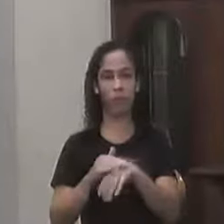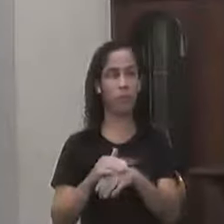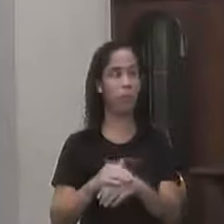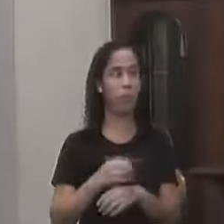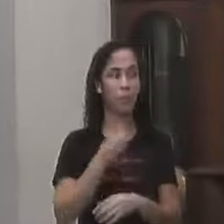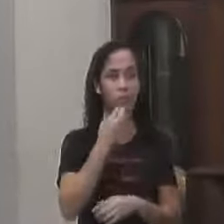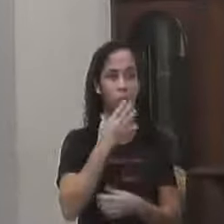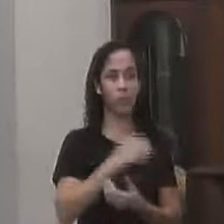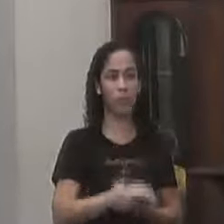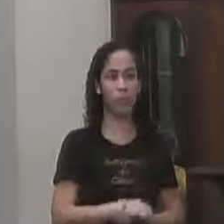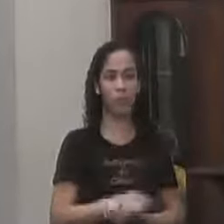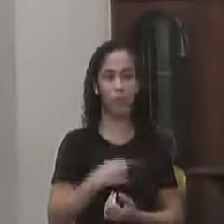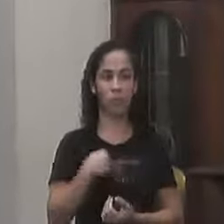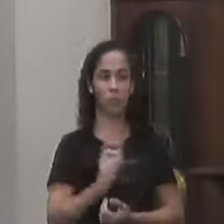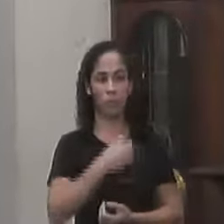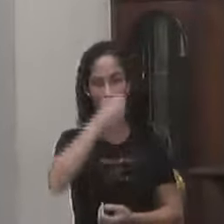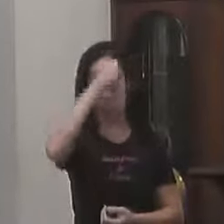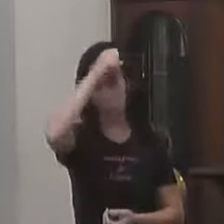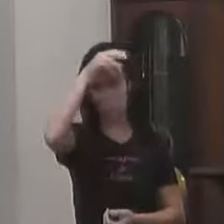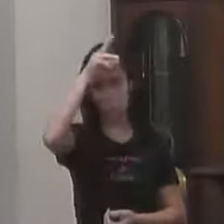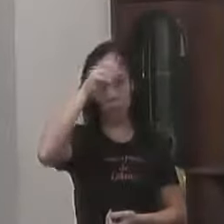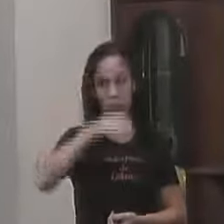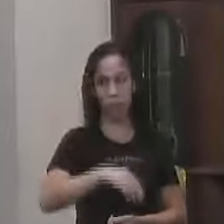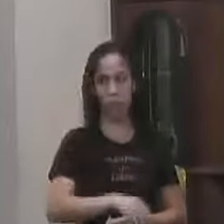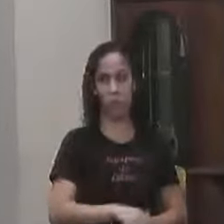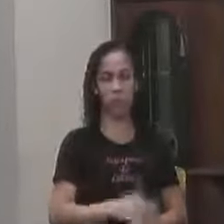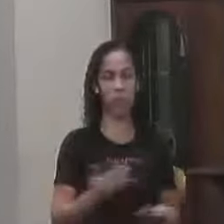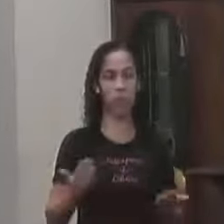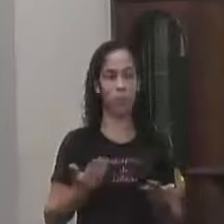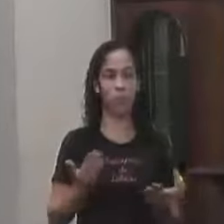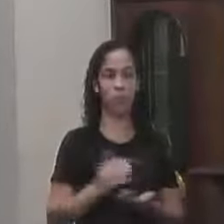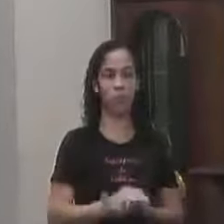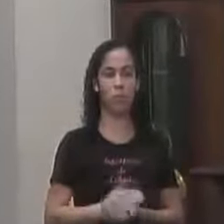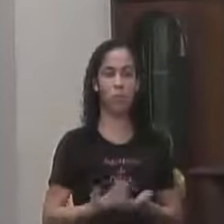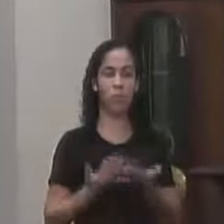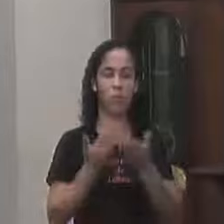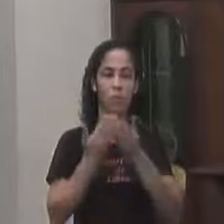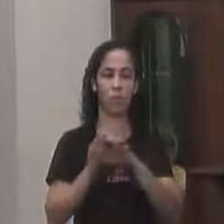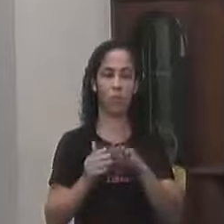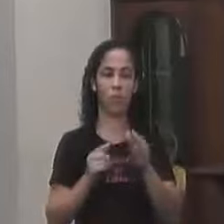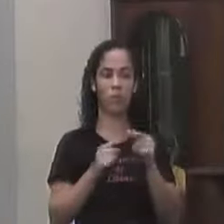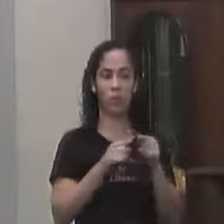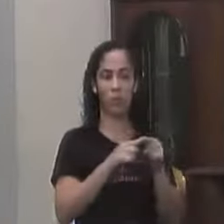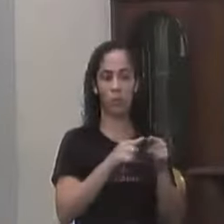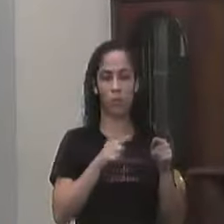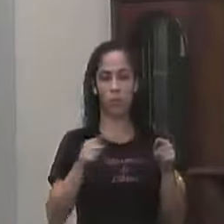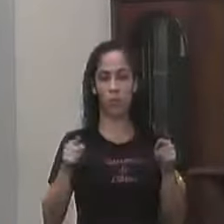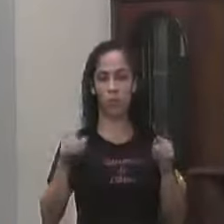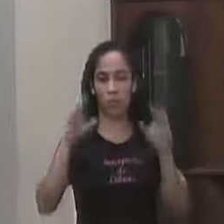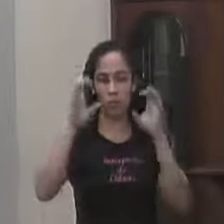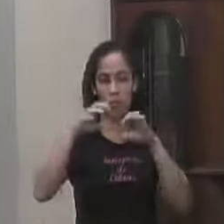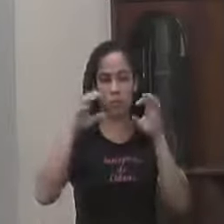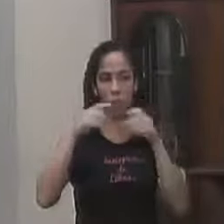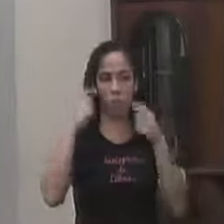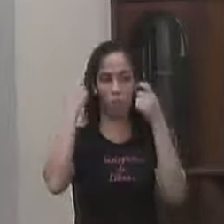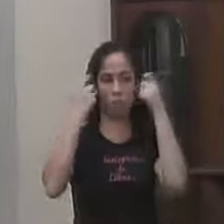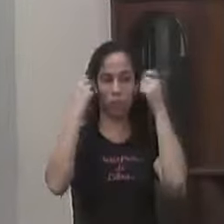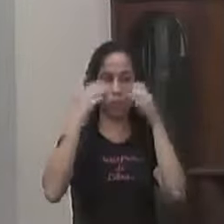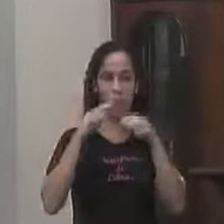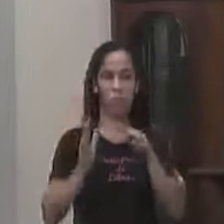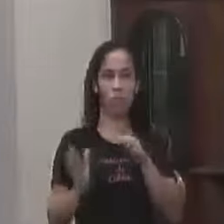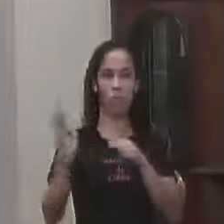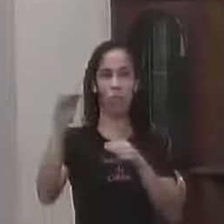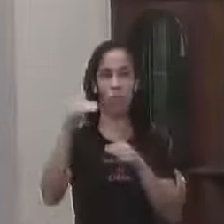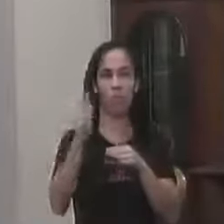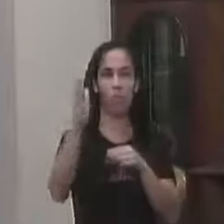Muito boa Com o nosso prefeito Agora Terminando esse período Das chuvas Ele muito preocupado Com os morros